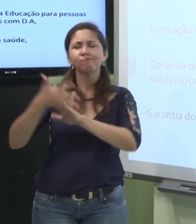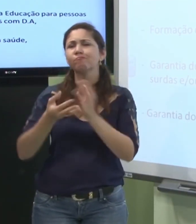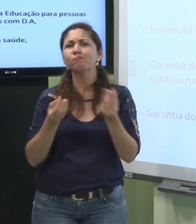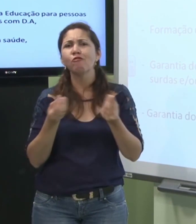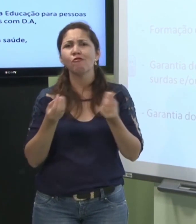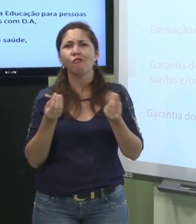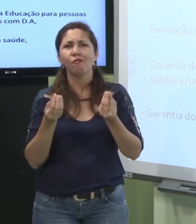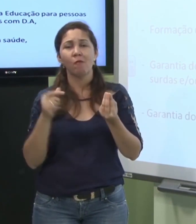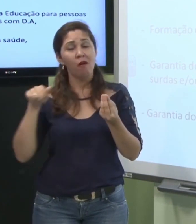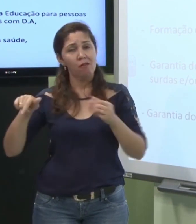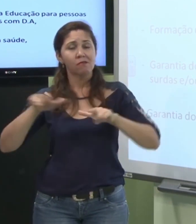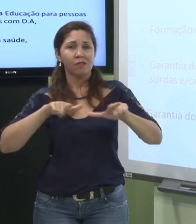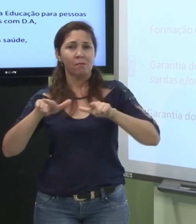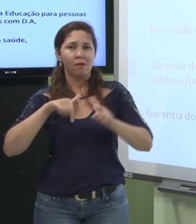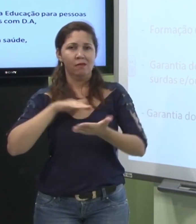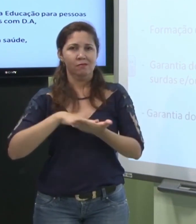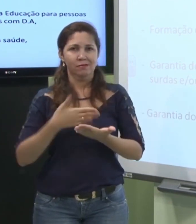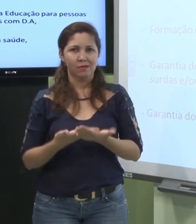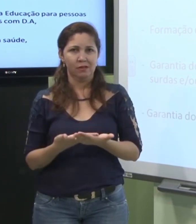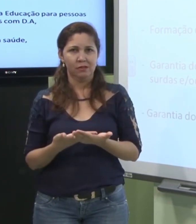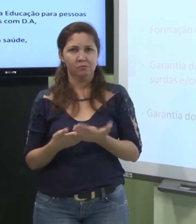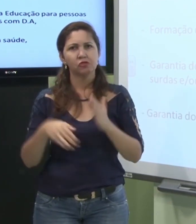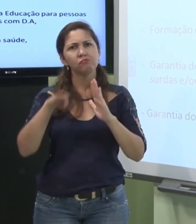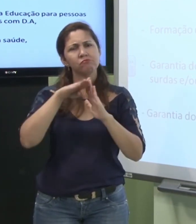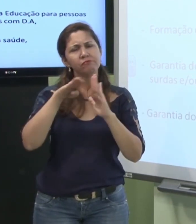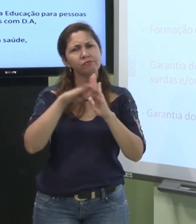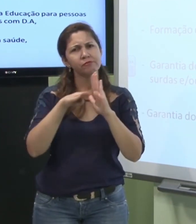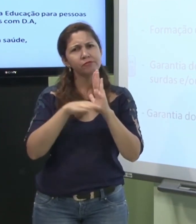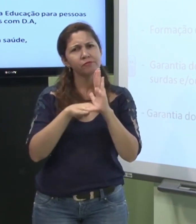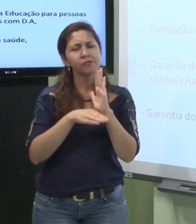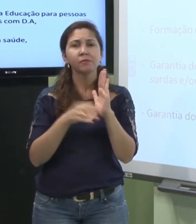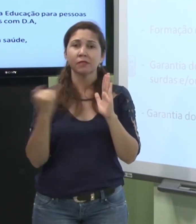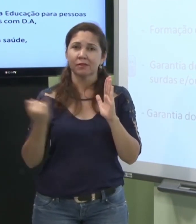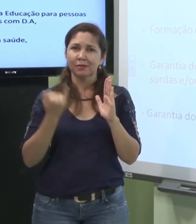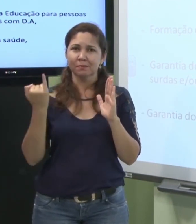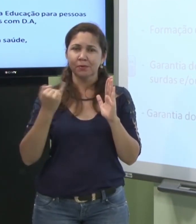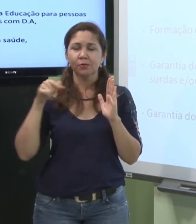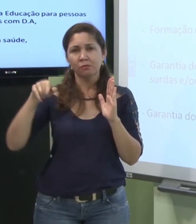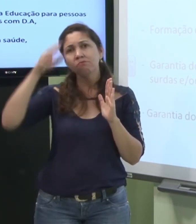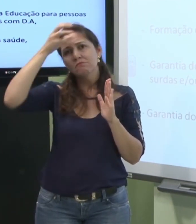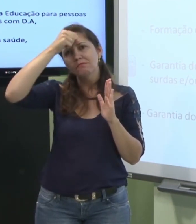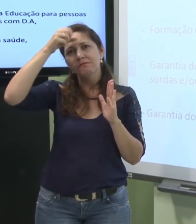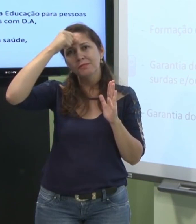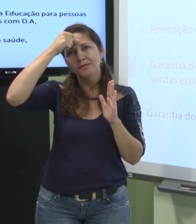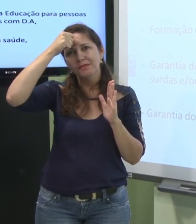a língua de sinais para ele na área de língua de sinais para ele trabalhar como intérprete o que ele precisa aprender